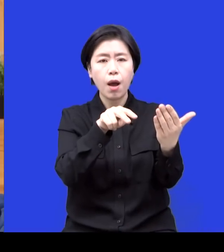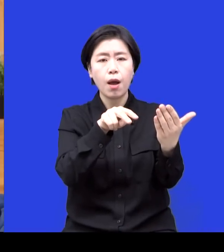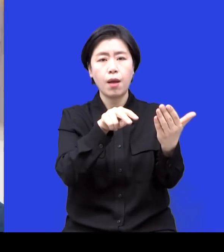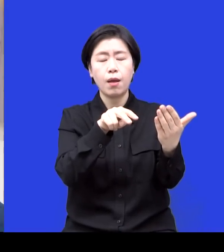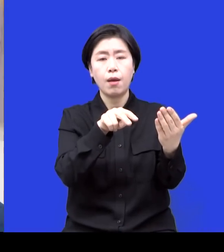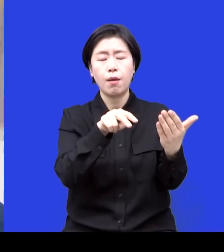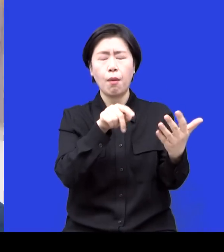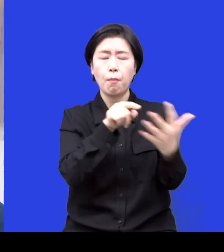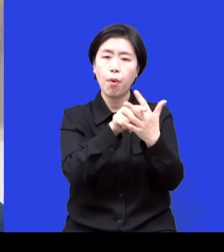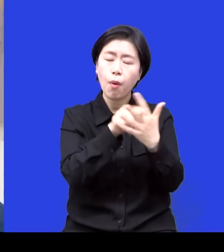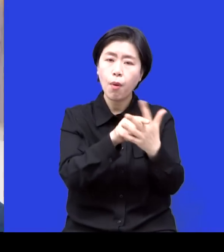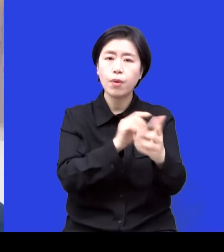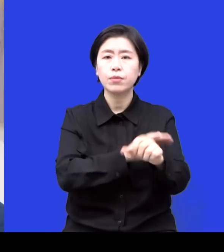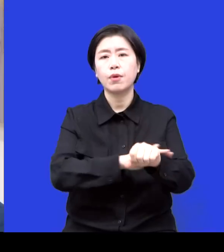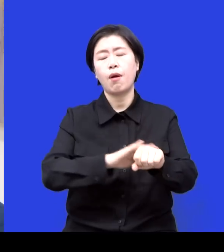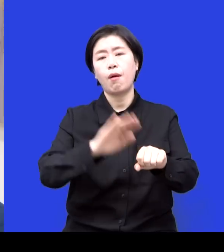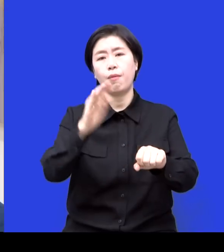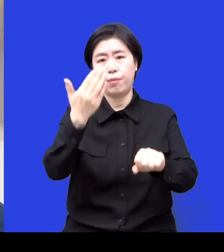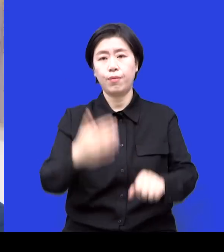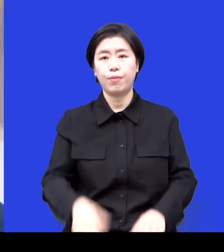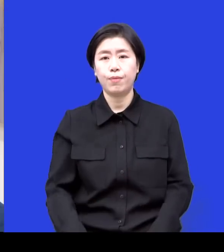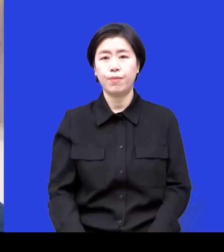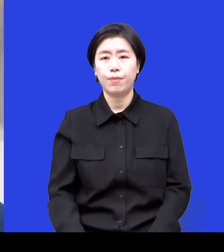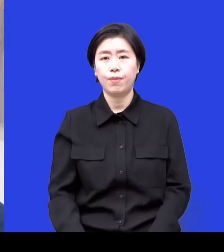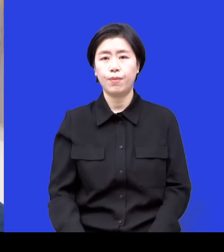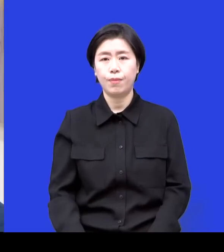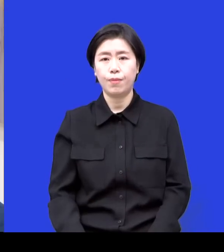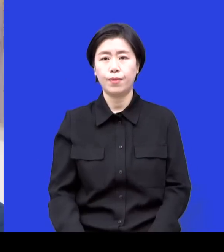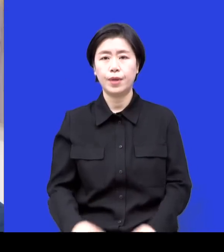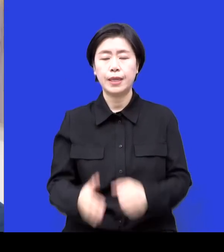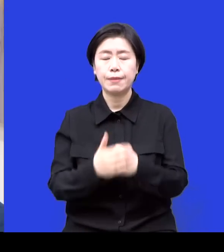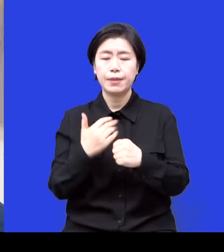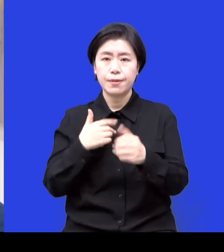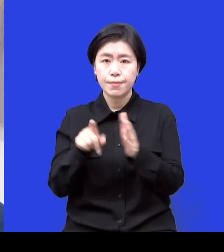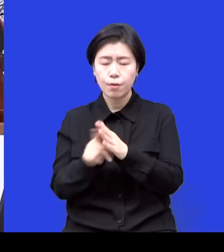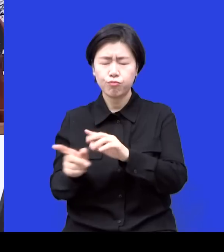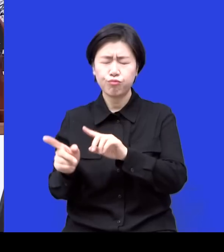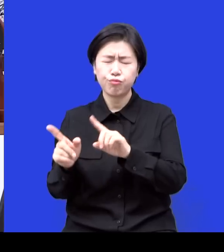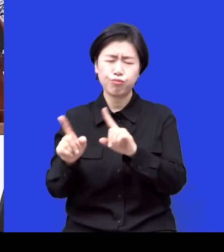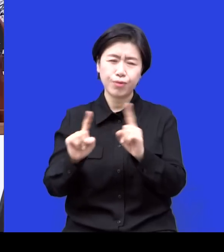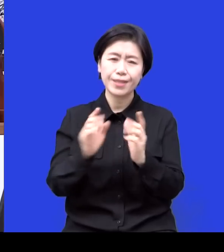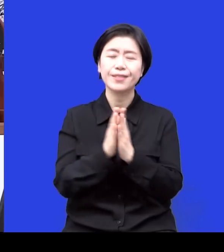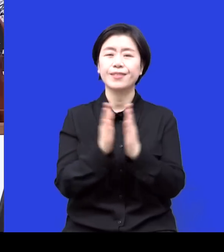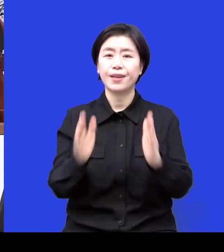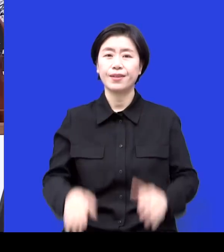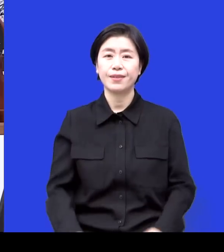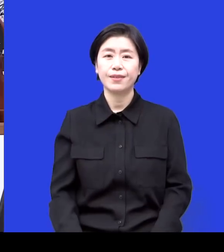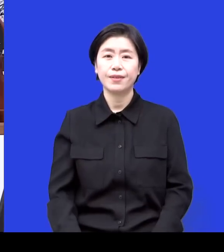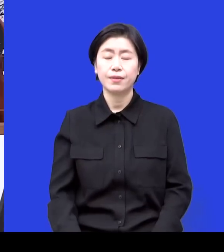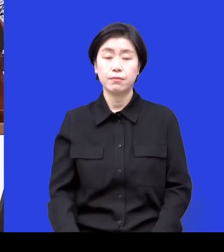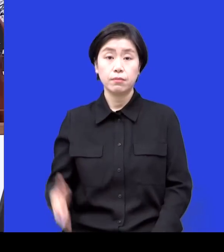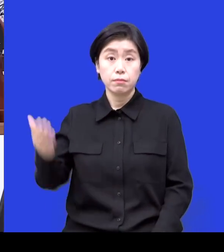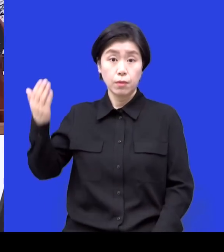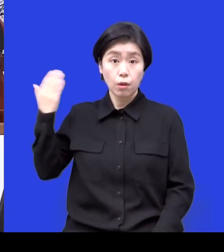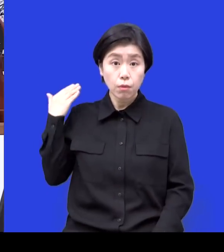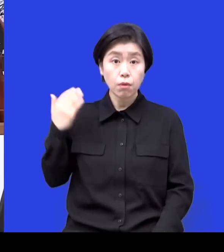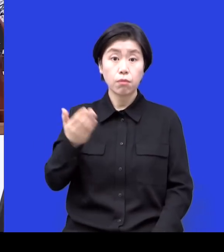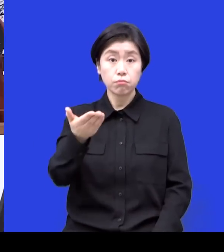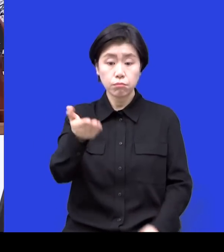다시 재정립 다시 이제 보기 시작했었어요 예전에는 예전에 모태신앙이셨으니까 읽어보셨을 거 아니에요